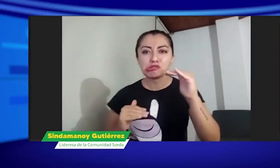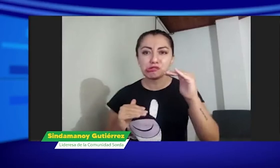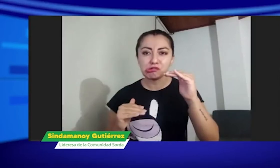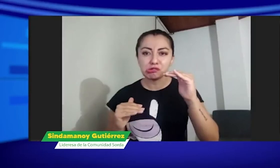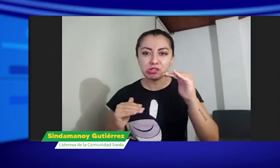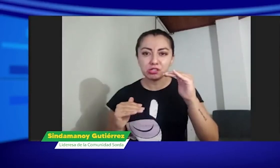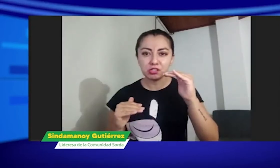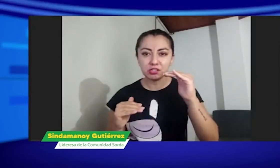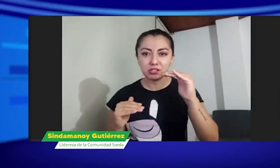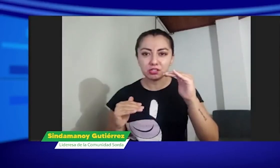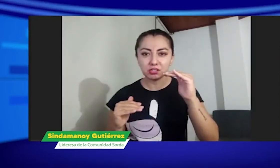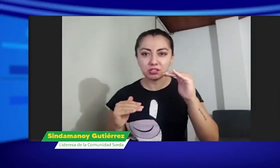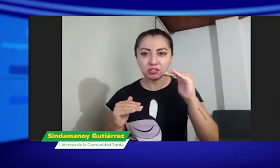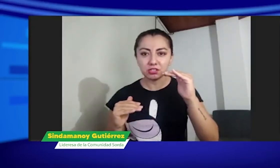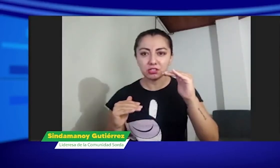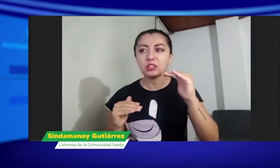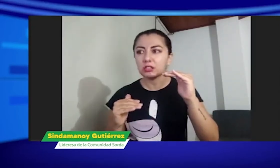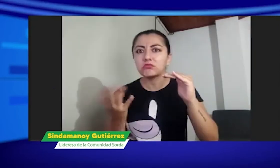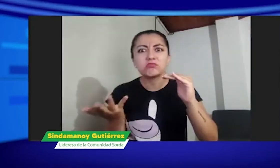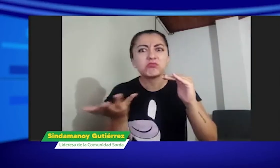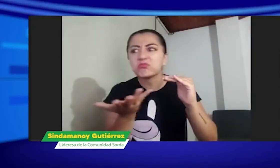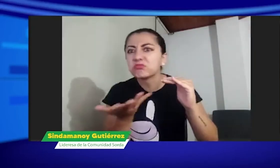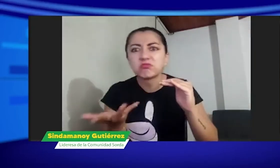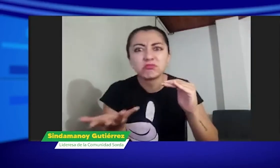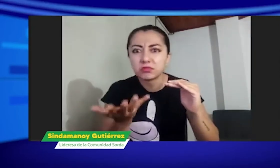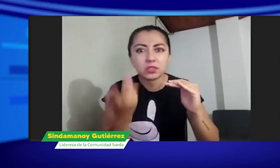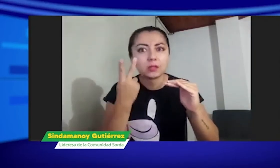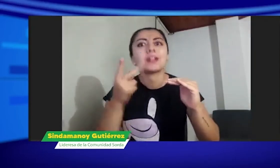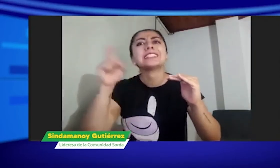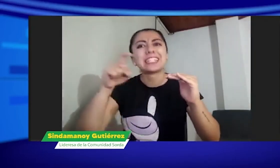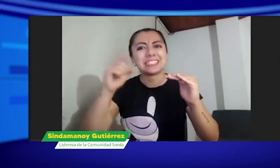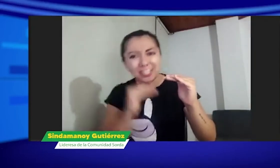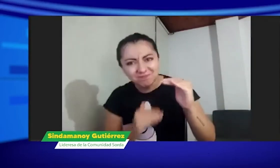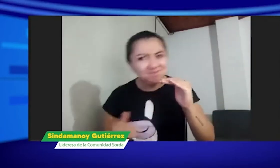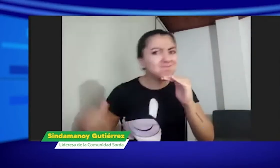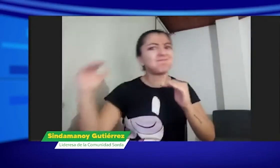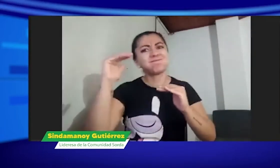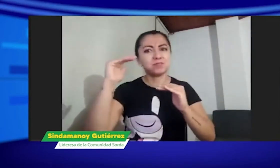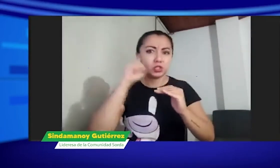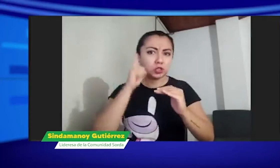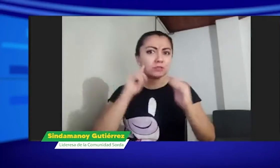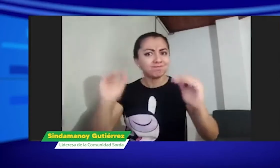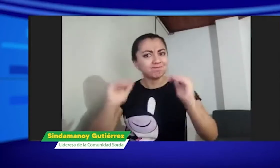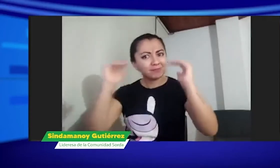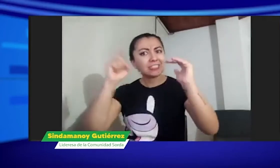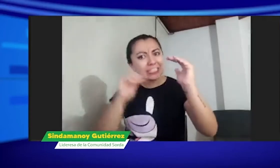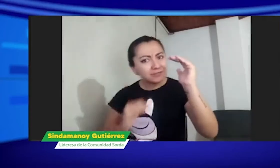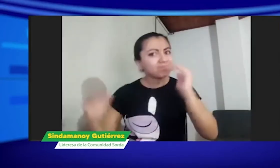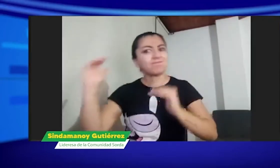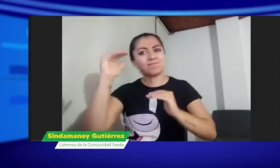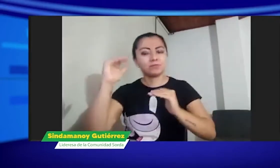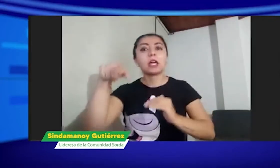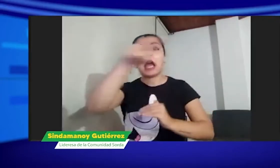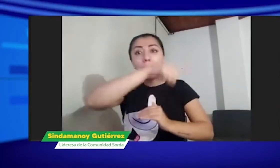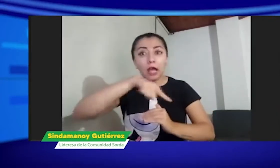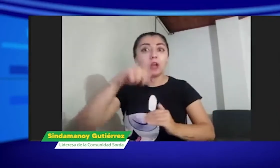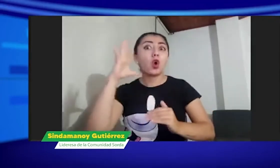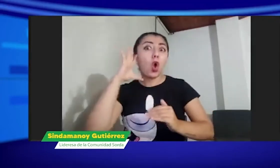Entonces es ahí donde nosotros estamos en desventaja como personas sordas no estamos siendo visibilizadas y nosotros debemos tener esa